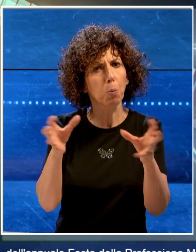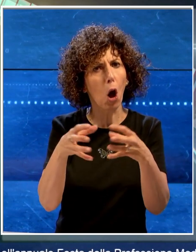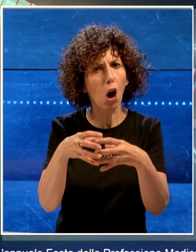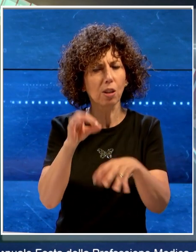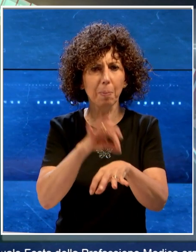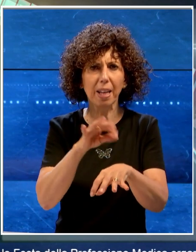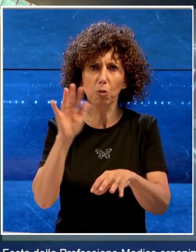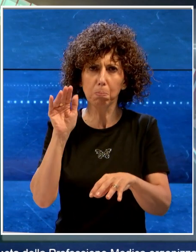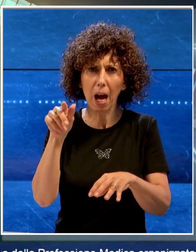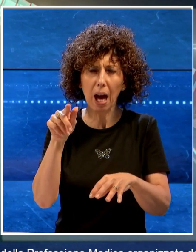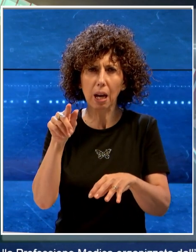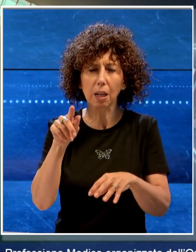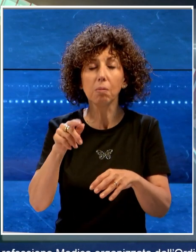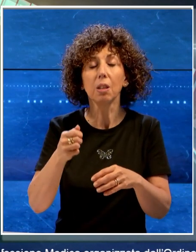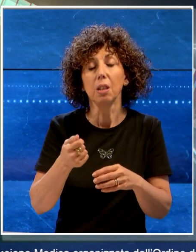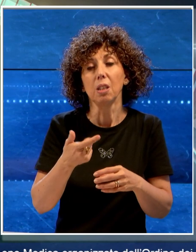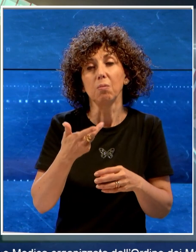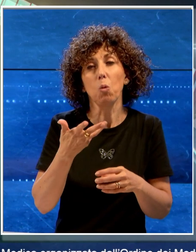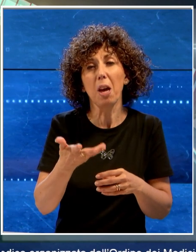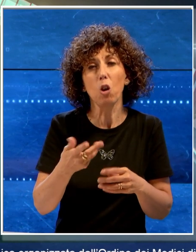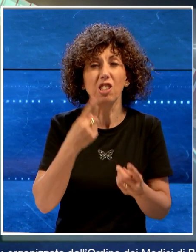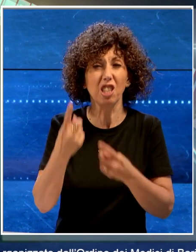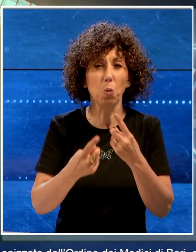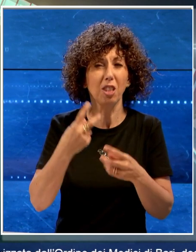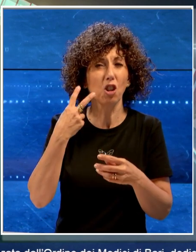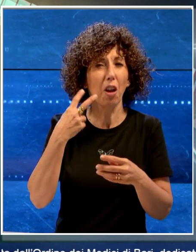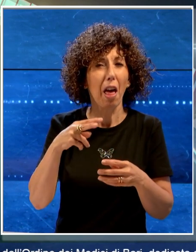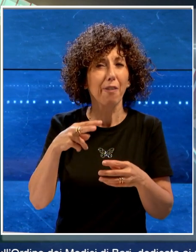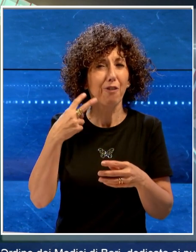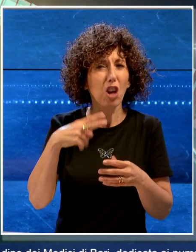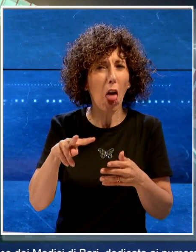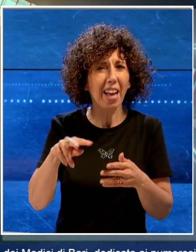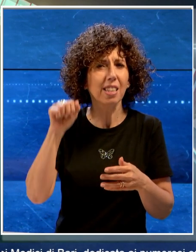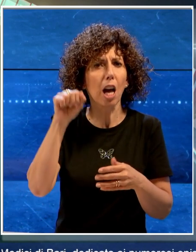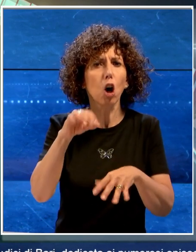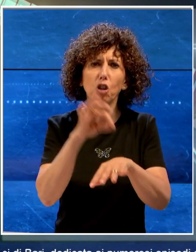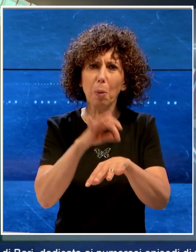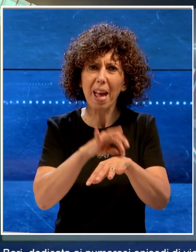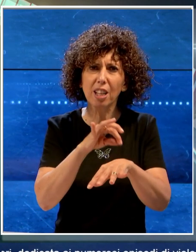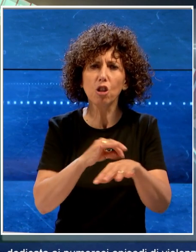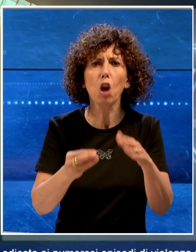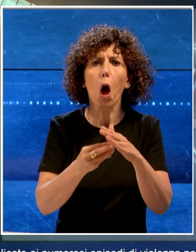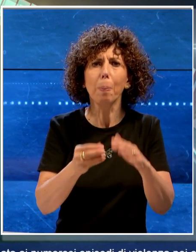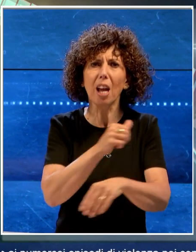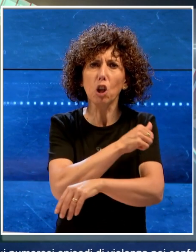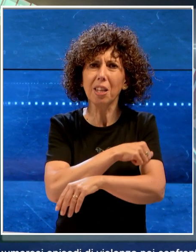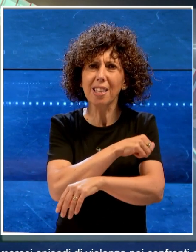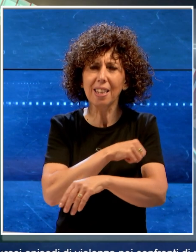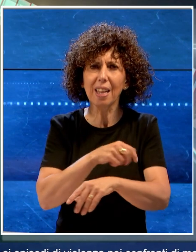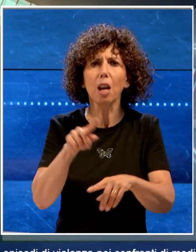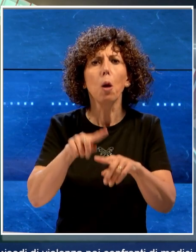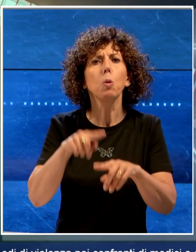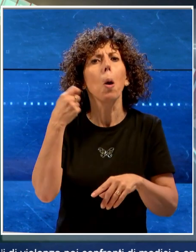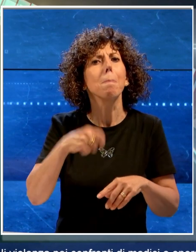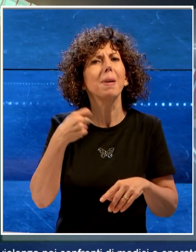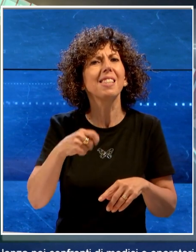e dedicata ai numerosi episodi di violenza nei confronti di medici e operatori sanitari e su proposta del